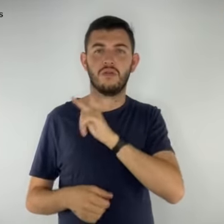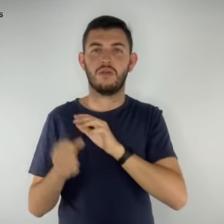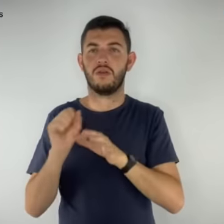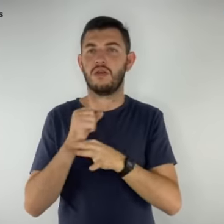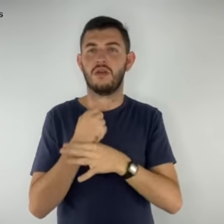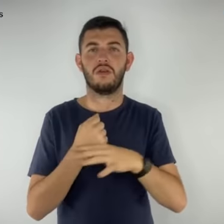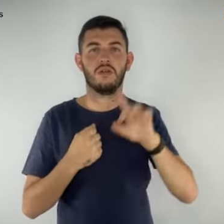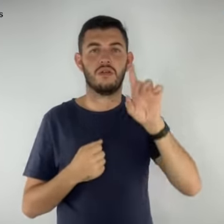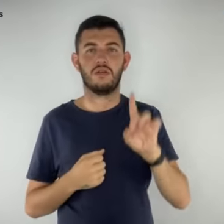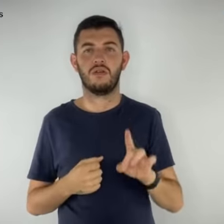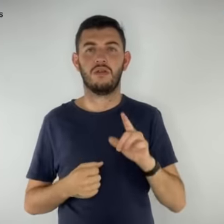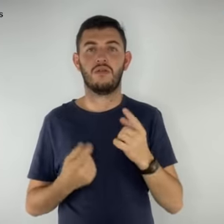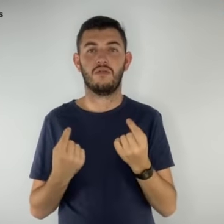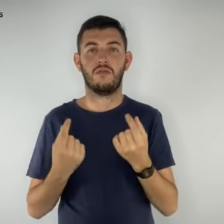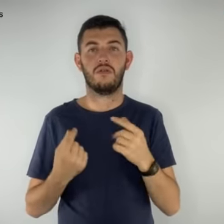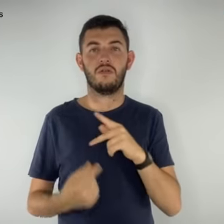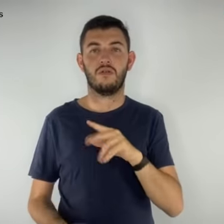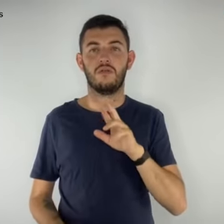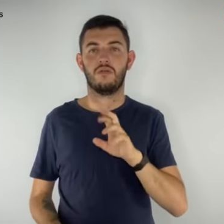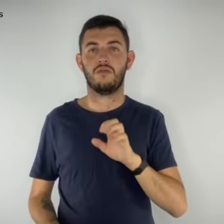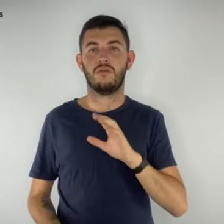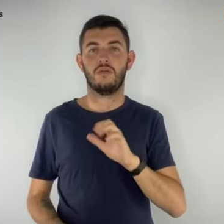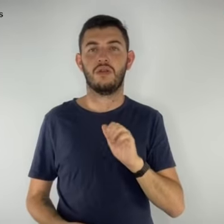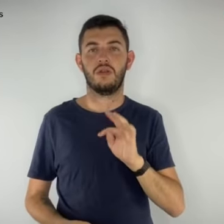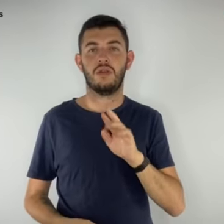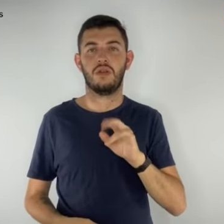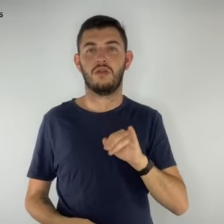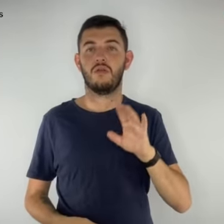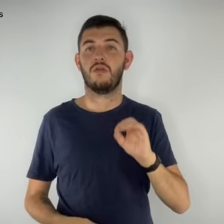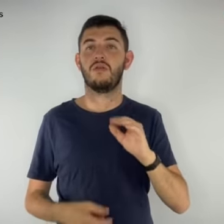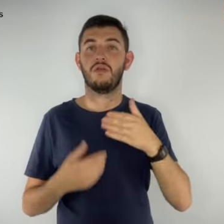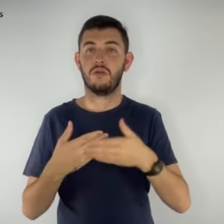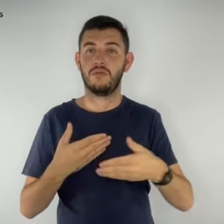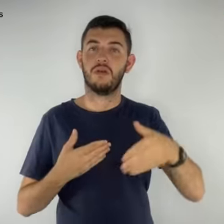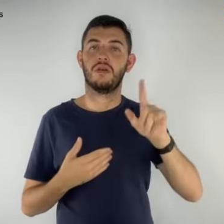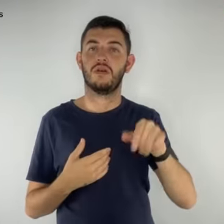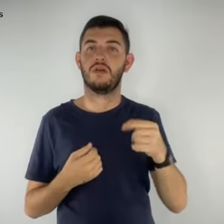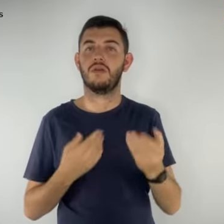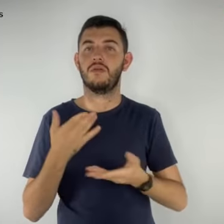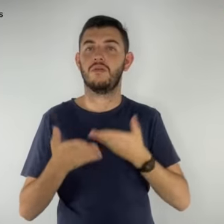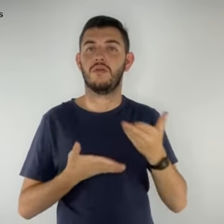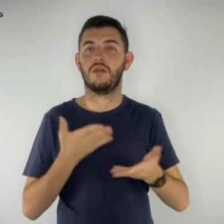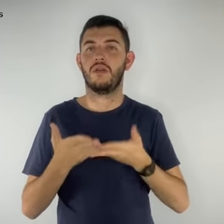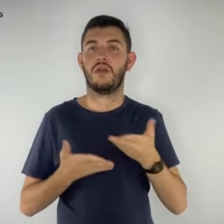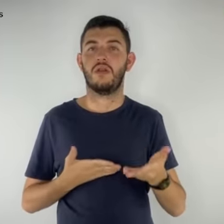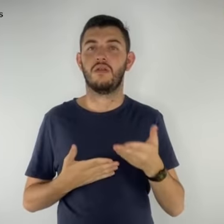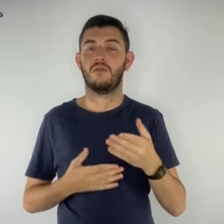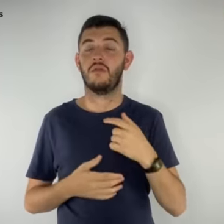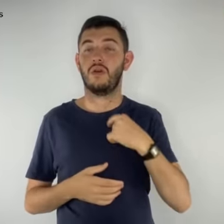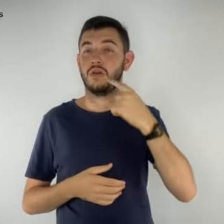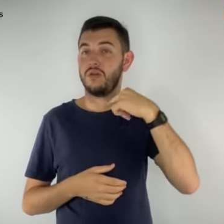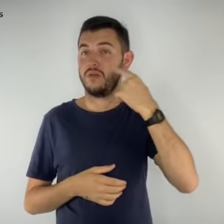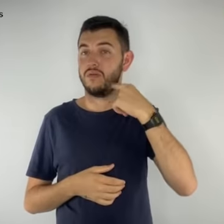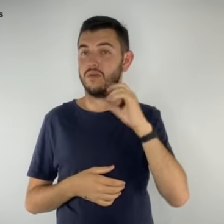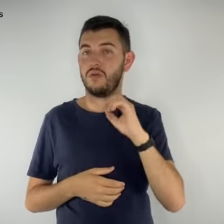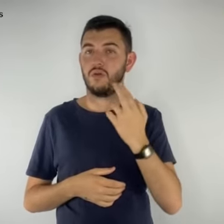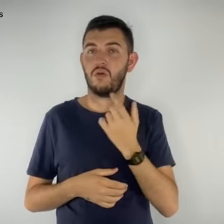receber o valor do precatório e, a partir disto, são abordados por advogados ou outras